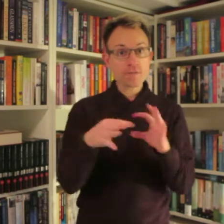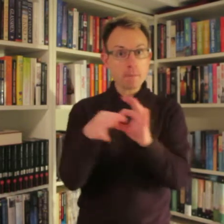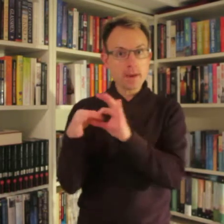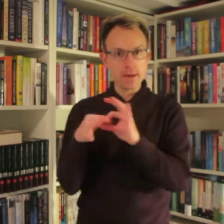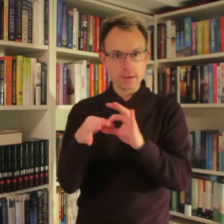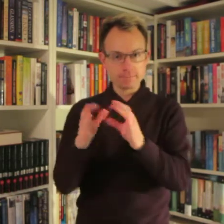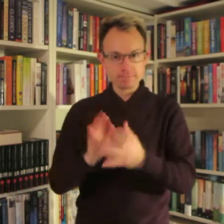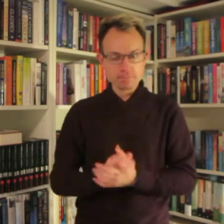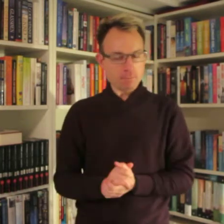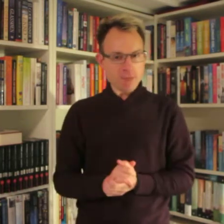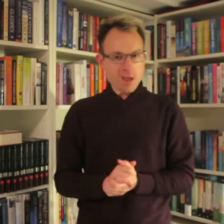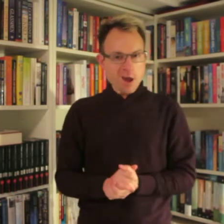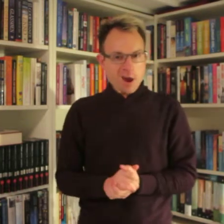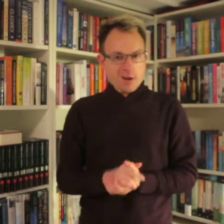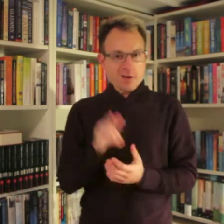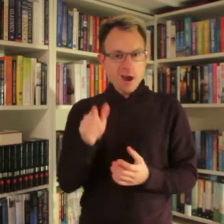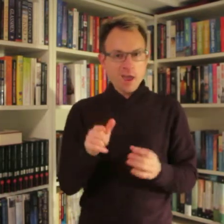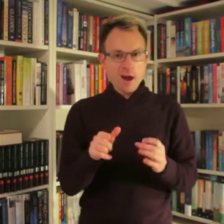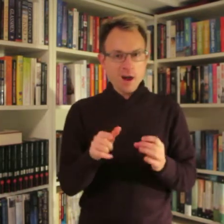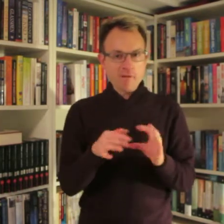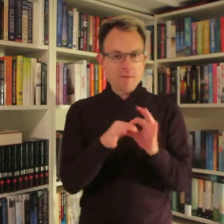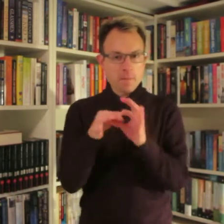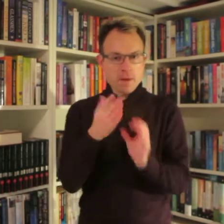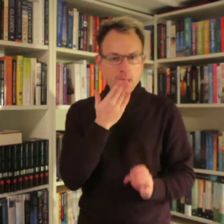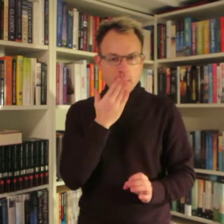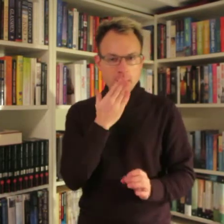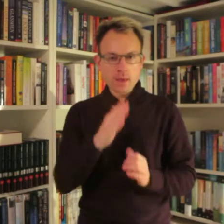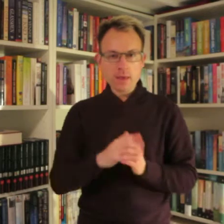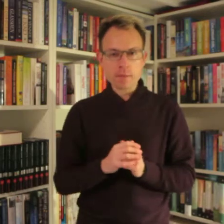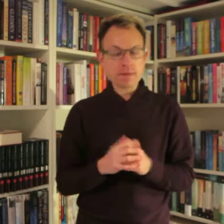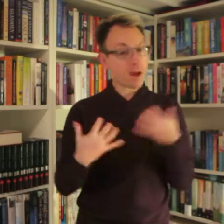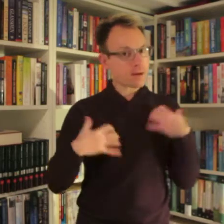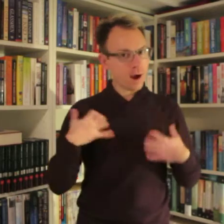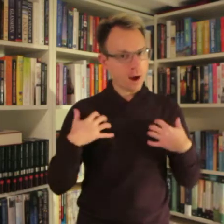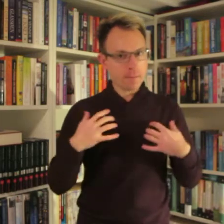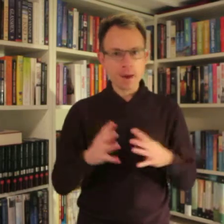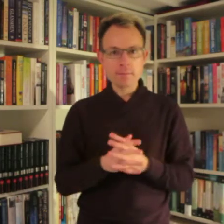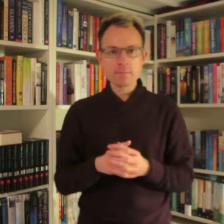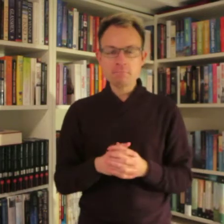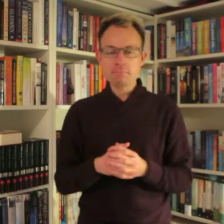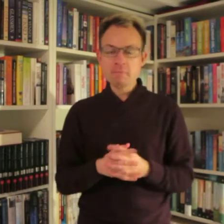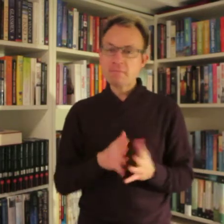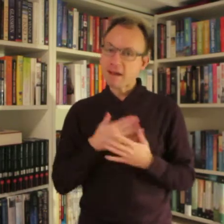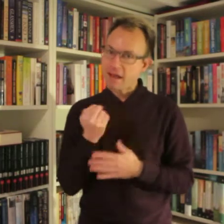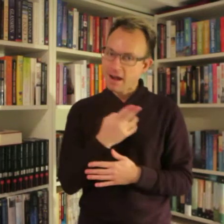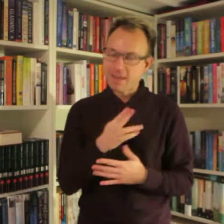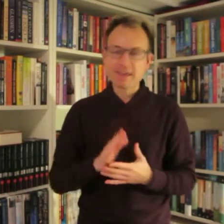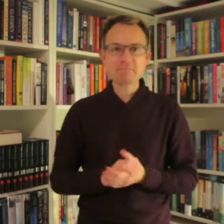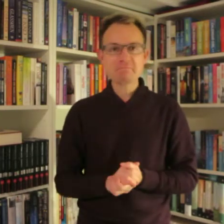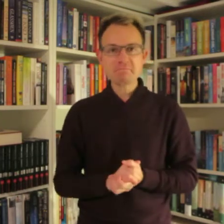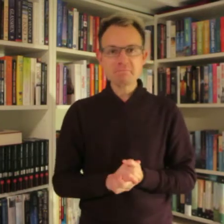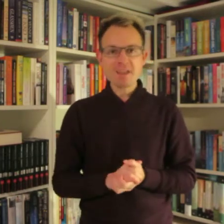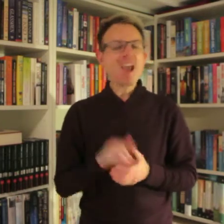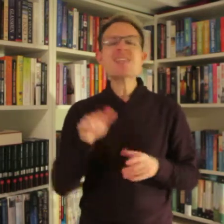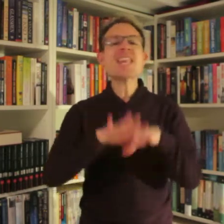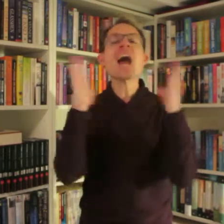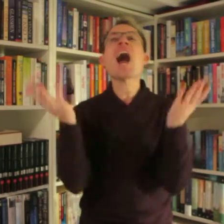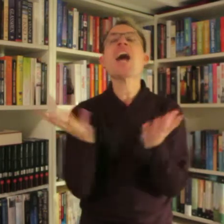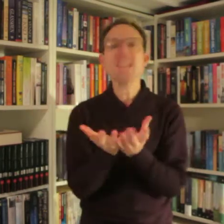familie. Der er familiehymmeligheder. Der er drama. Der er kærlighed. Den har det